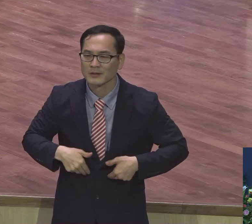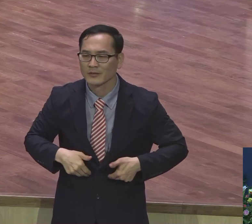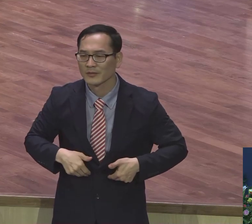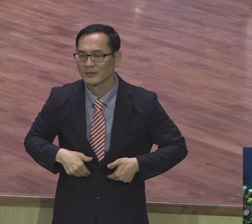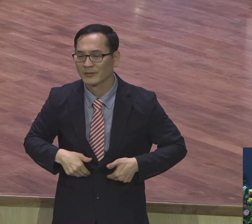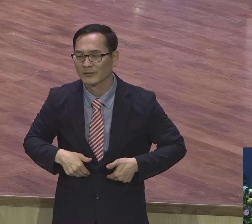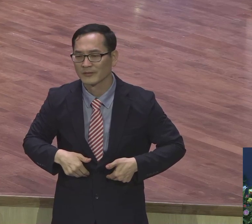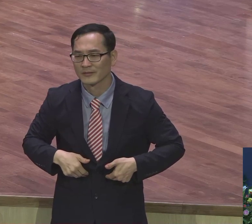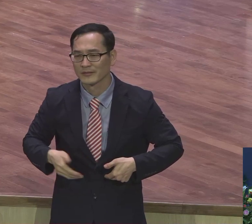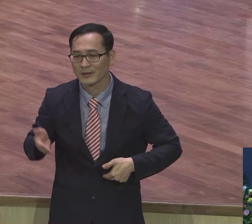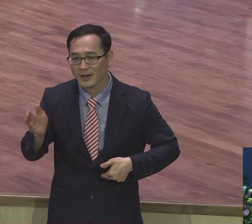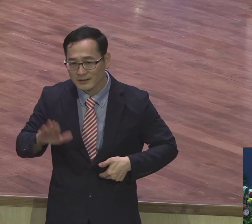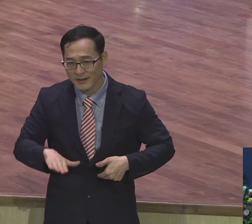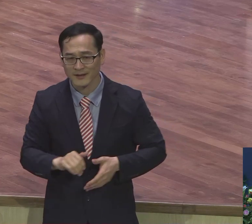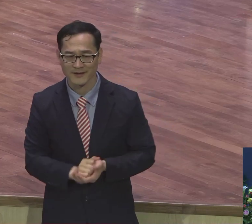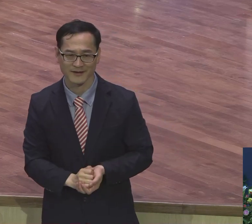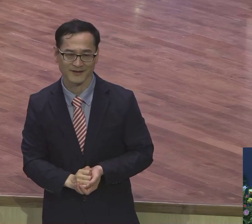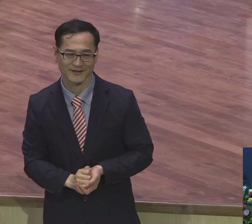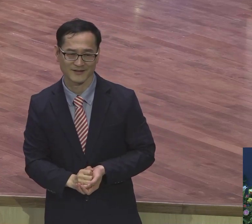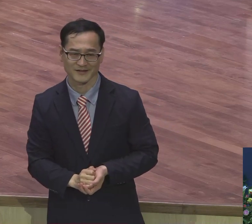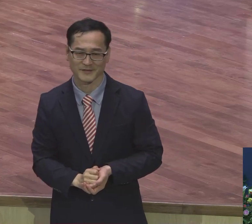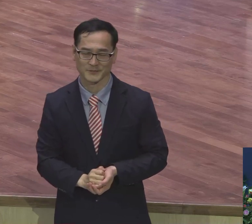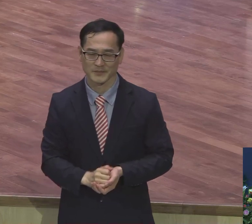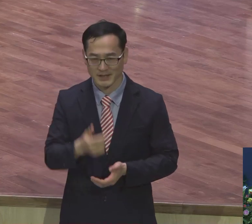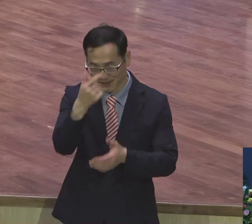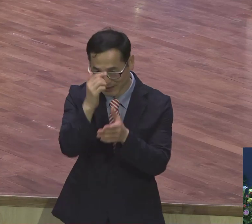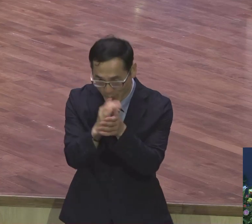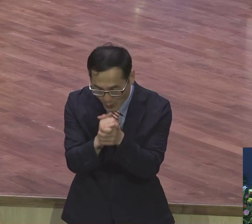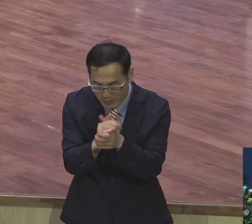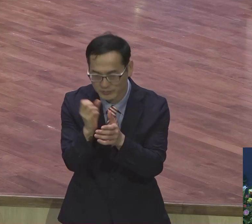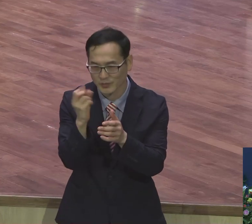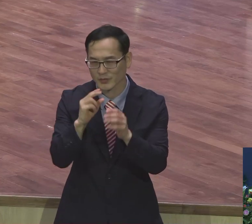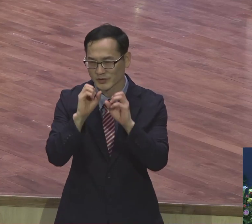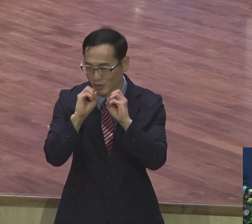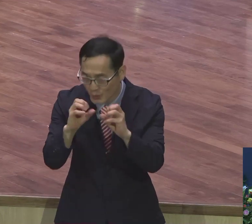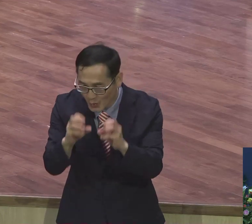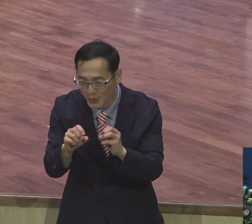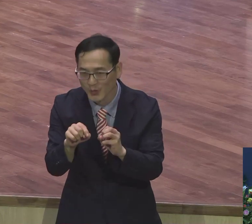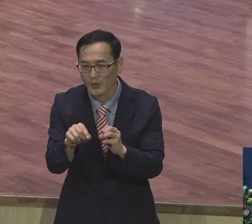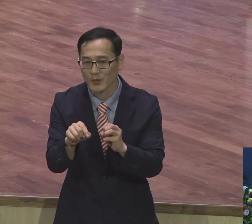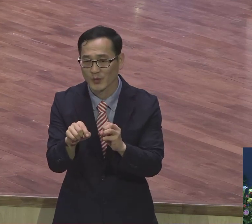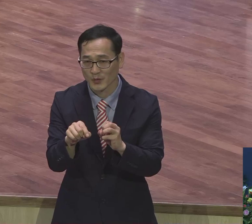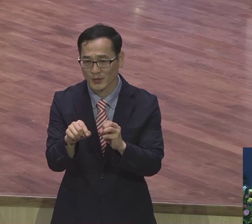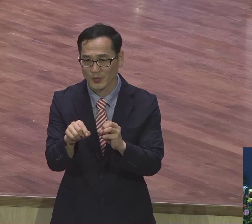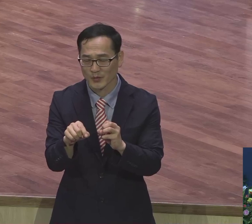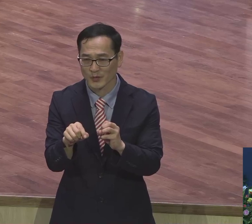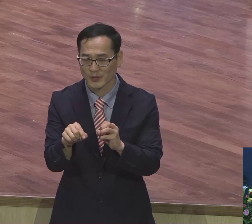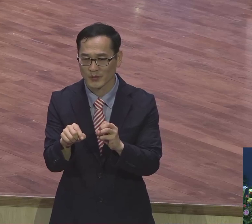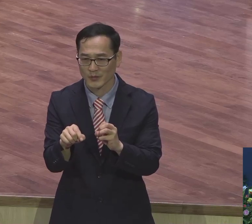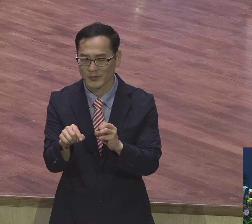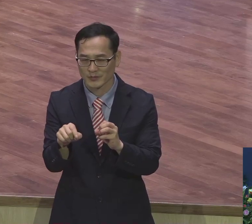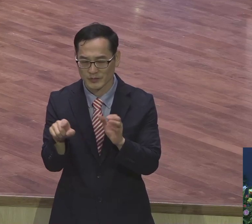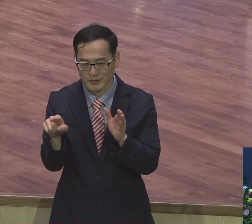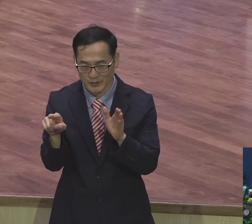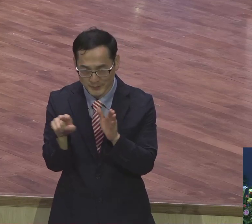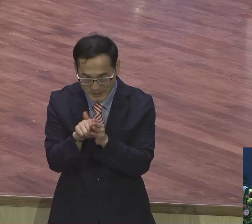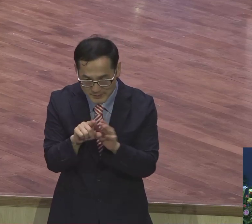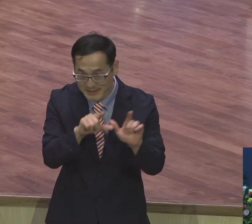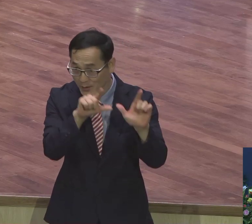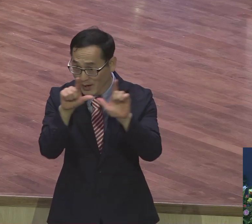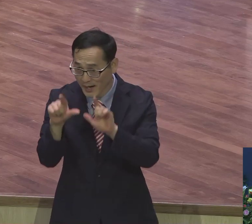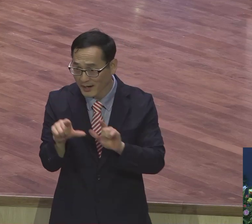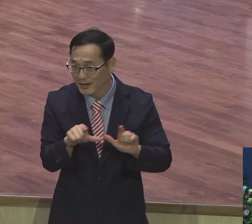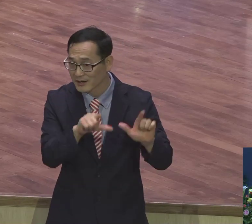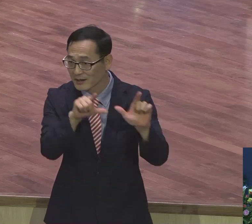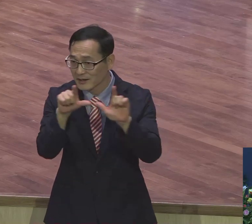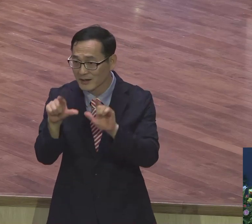고민하고 정말 기도 전도. 정말로 이 신앙생활. 이 목회. 이 현장. 이걸